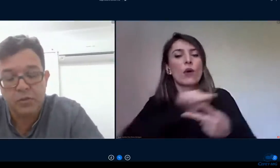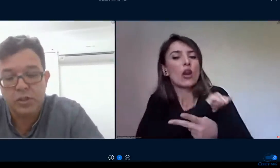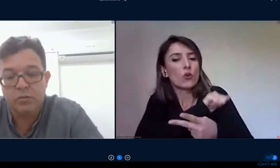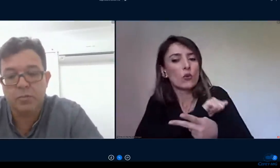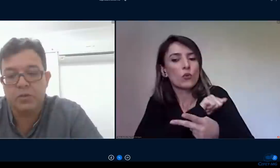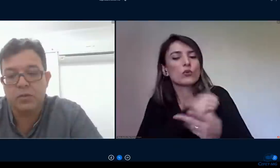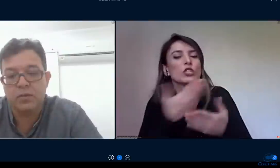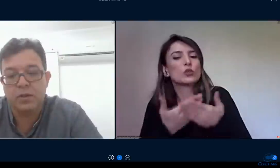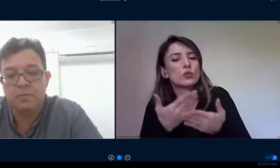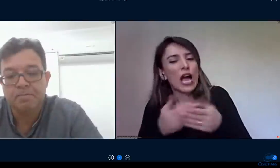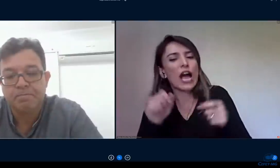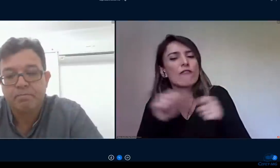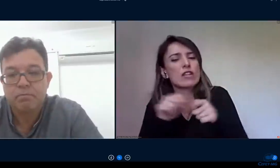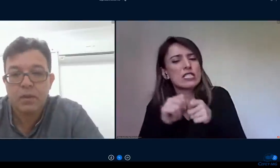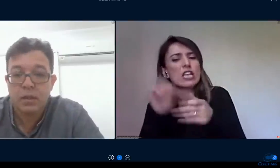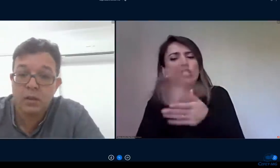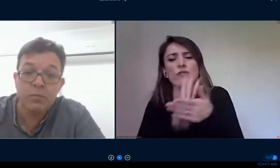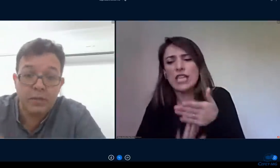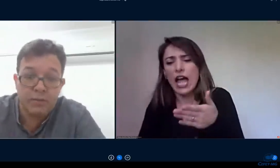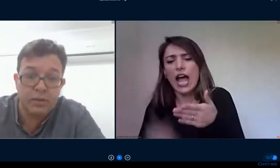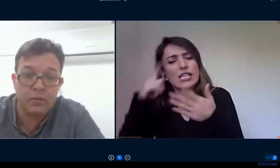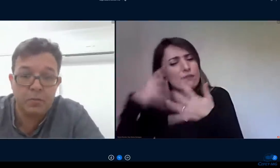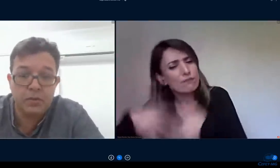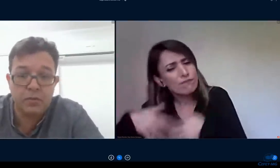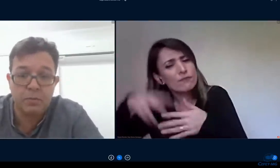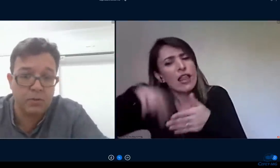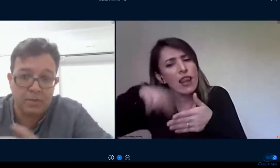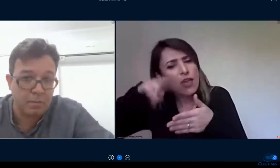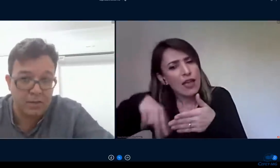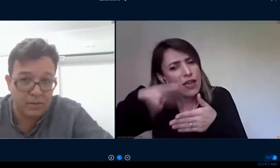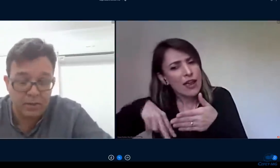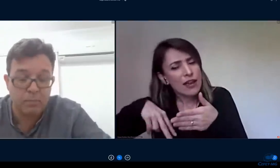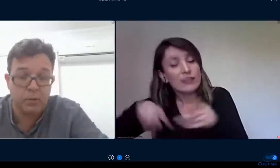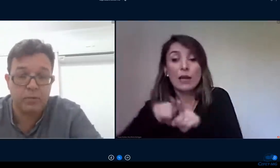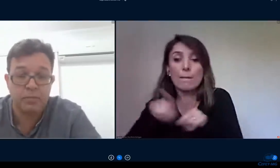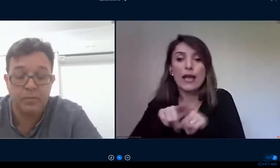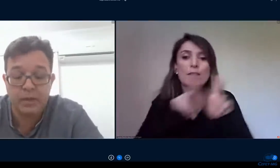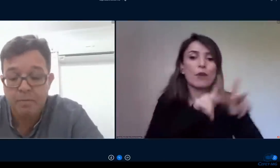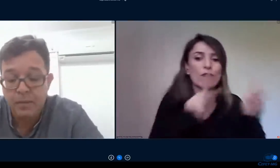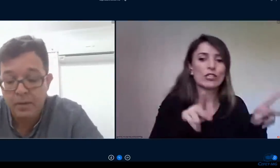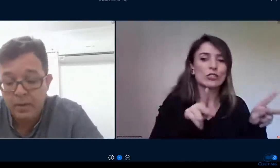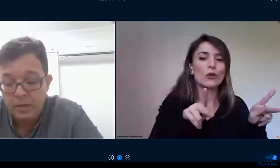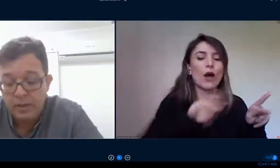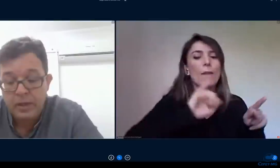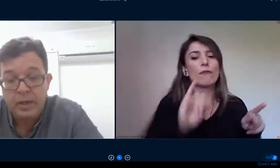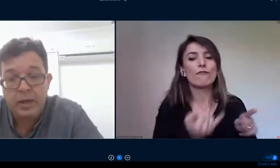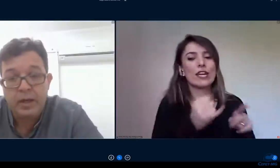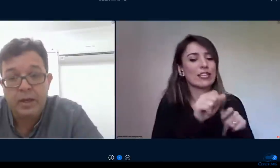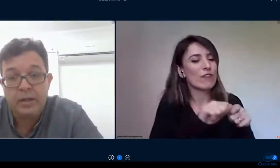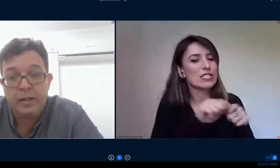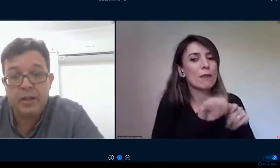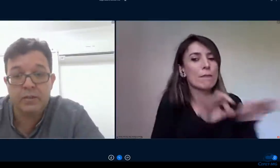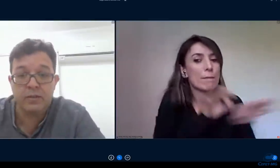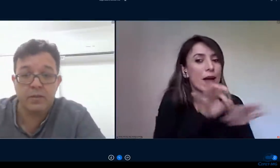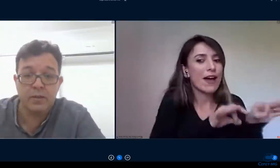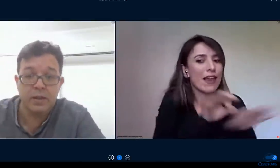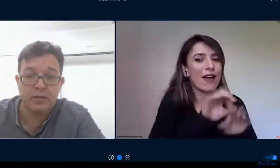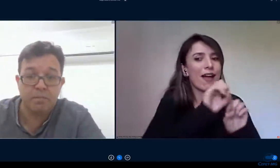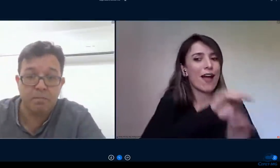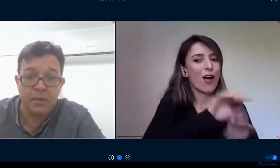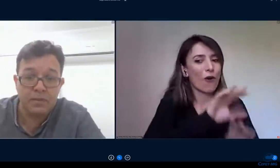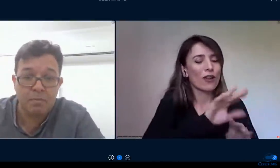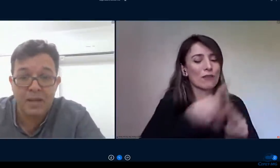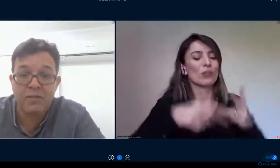está sendo muito positivo para a instituição então devido a esses pitstops não dava para avançar muito né e esse